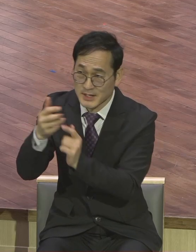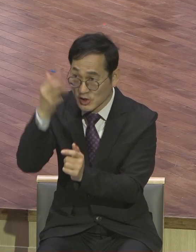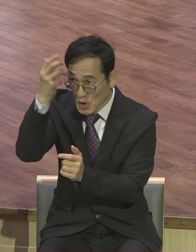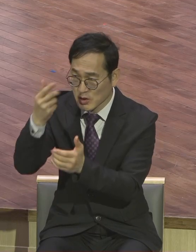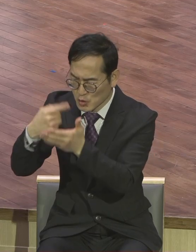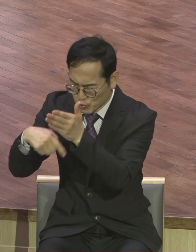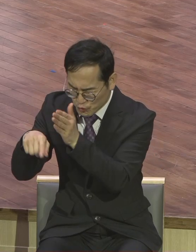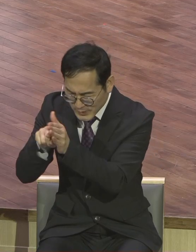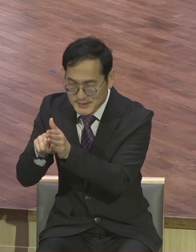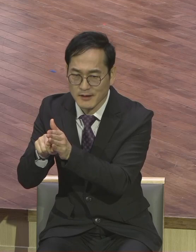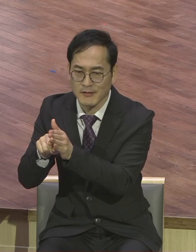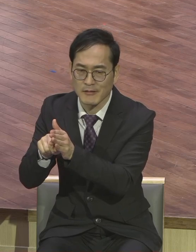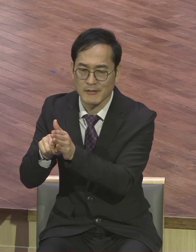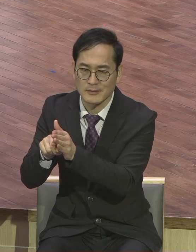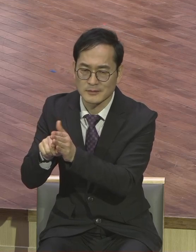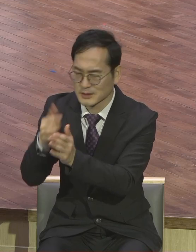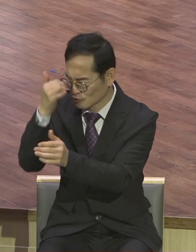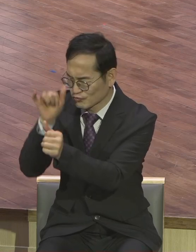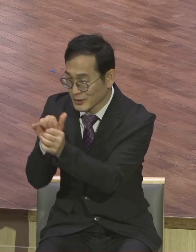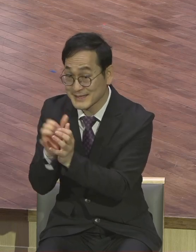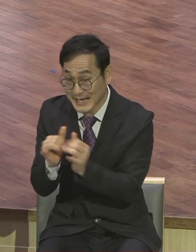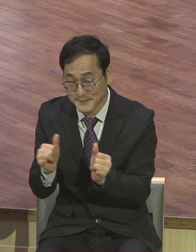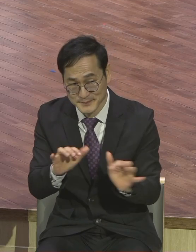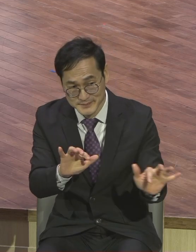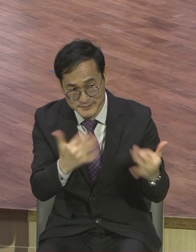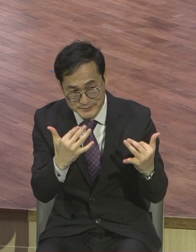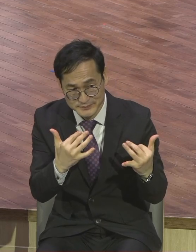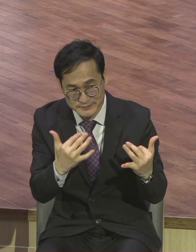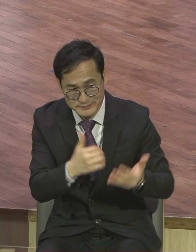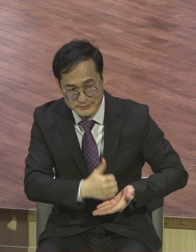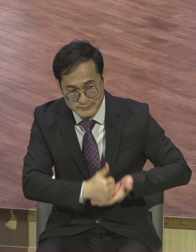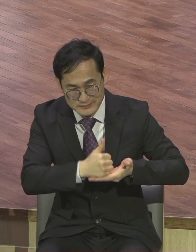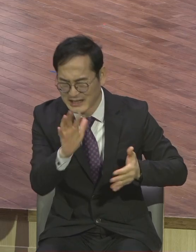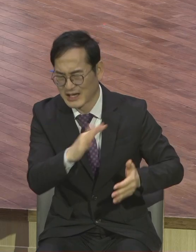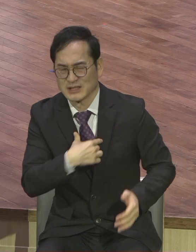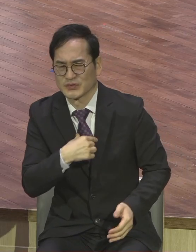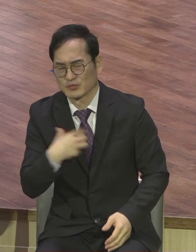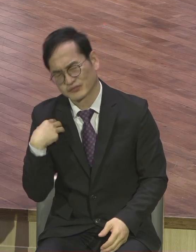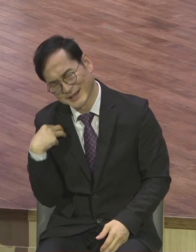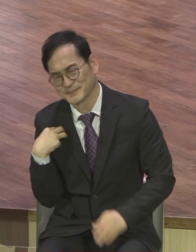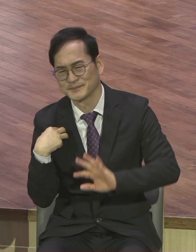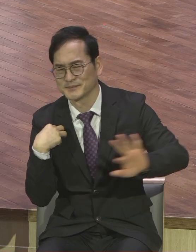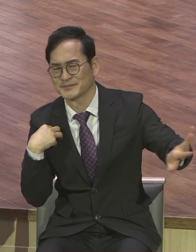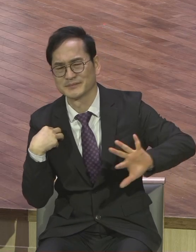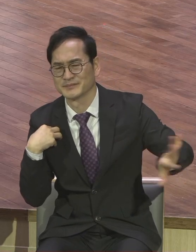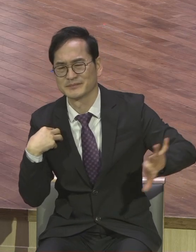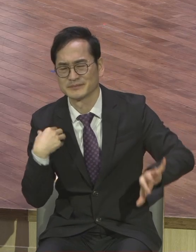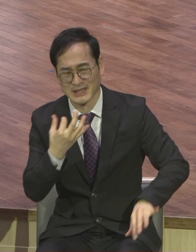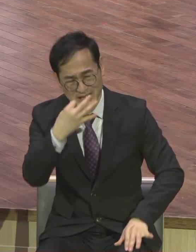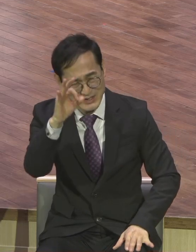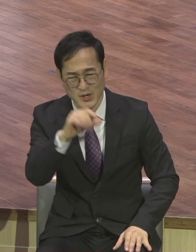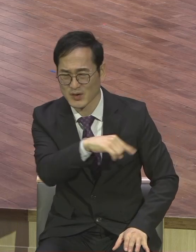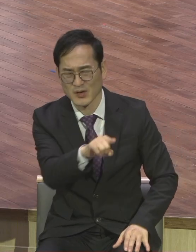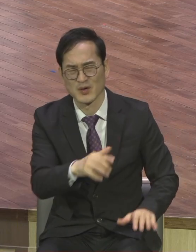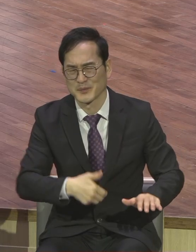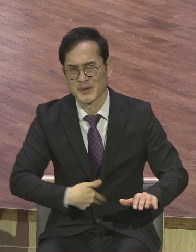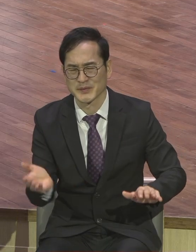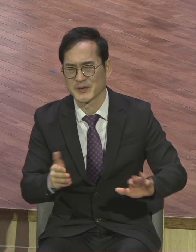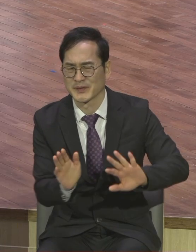알아보는 게 그게 싫어 남들이 인정 그 자체가 부담돼요. 조용히 말없이 아무도